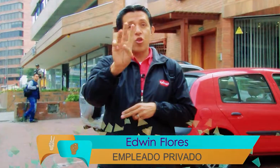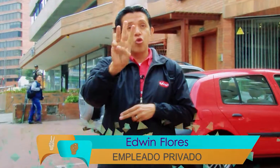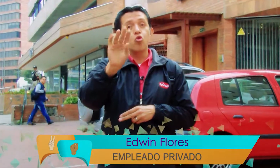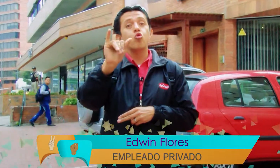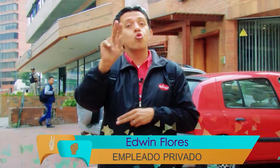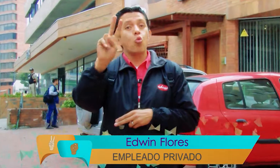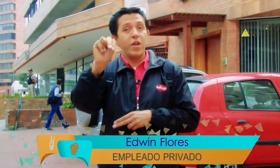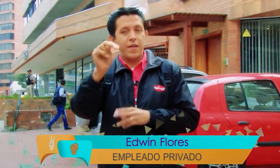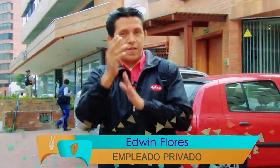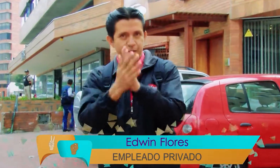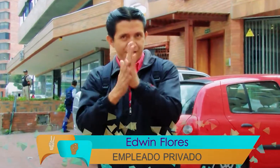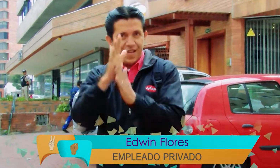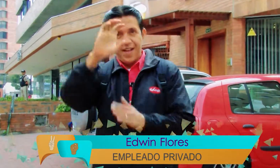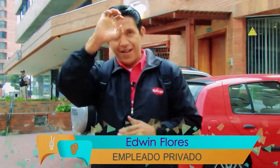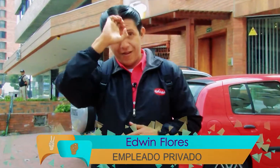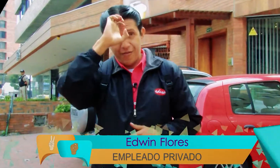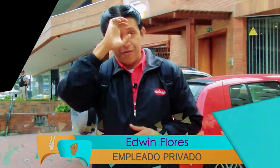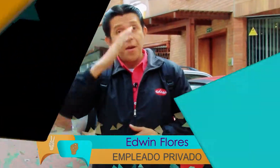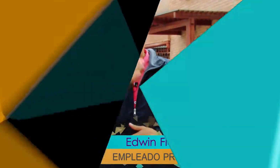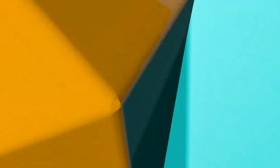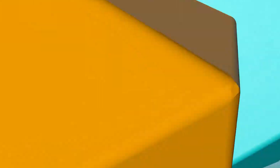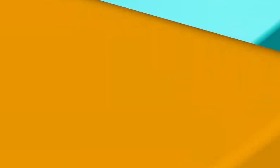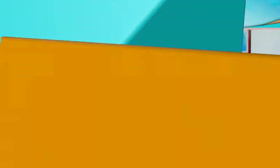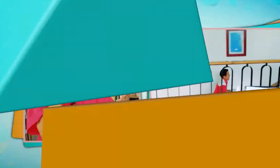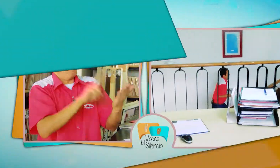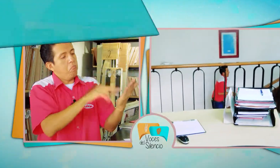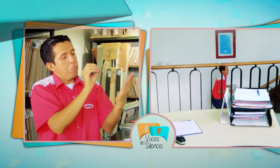Mi nombre es Edwin y mi seña es esta.